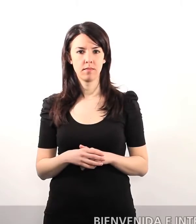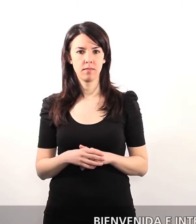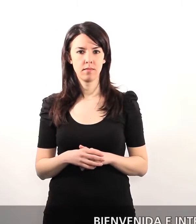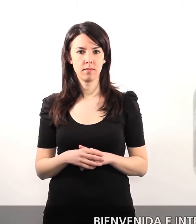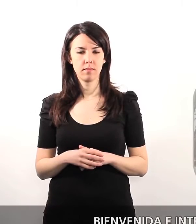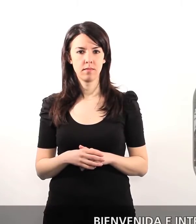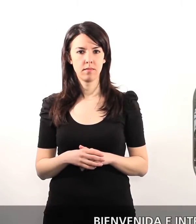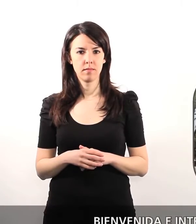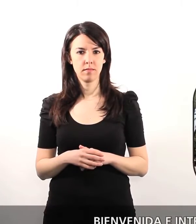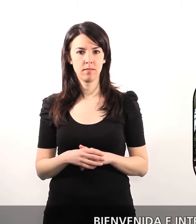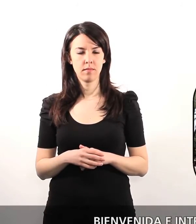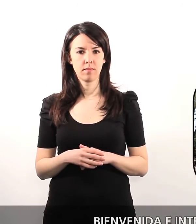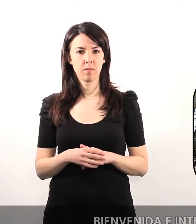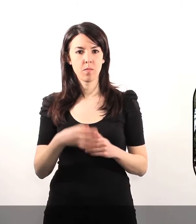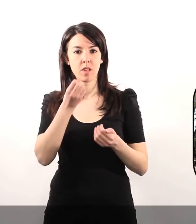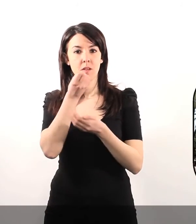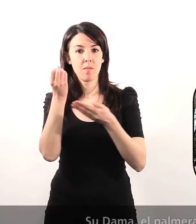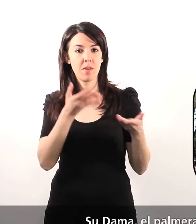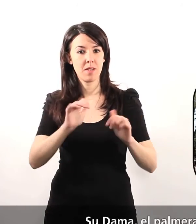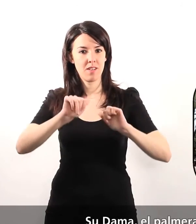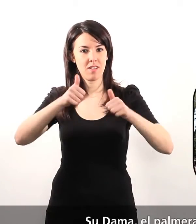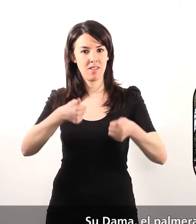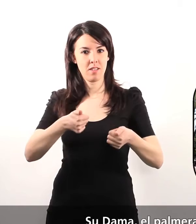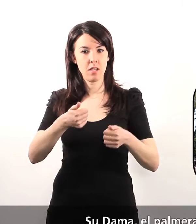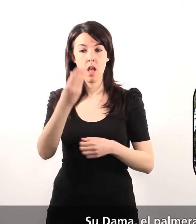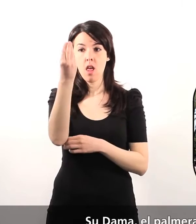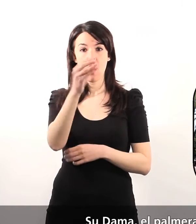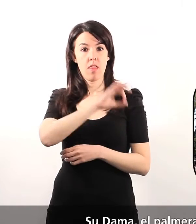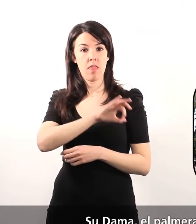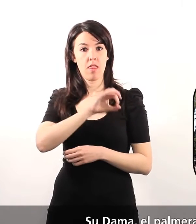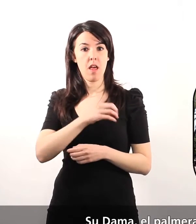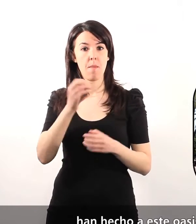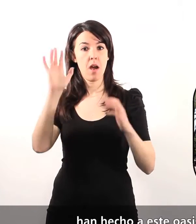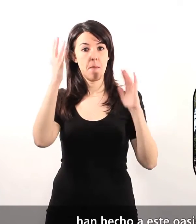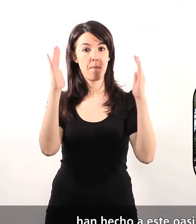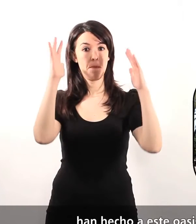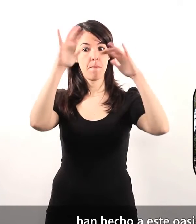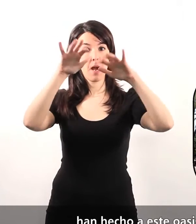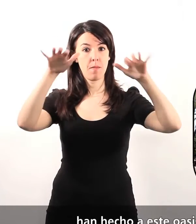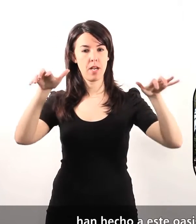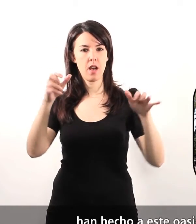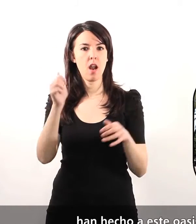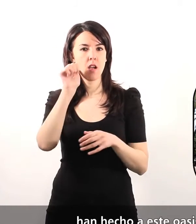Bienvenida e introducción Sudama, el Palmeral y el Misteri han hecho a este oasis mediterráneo